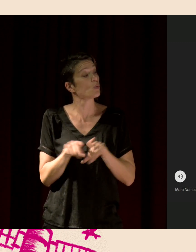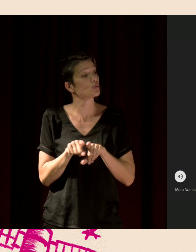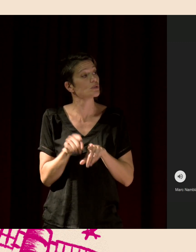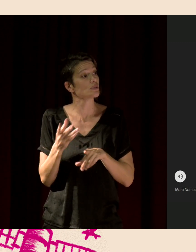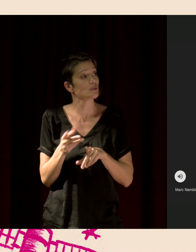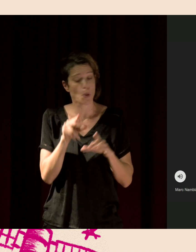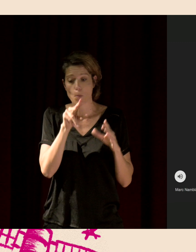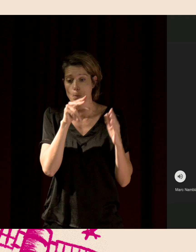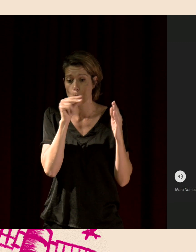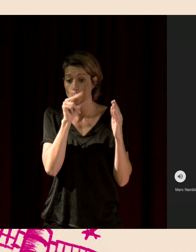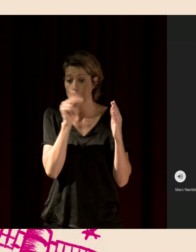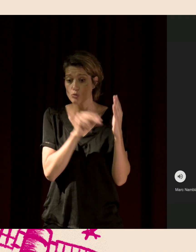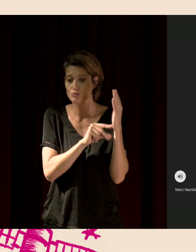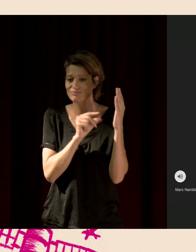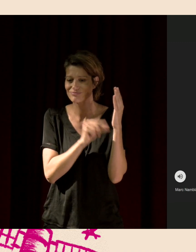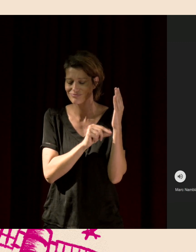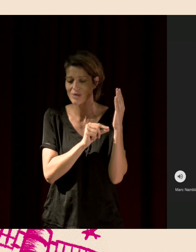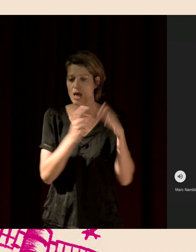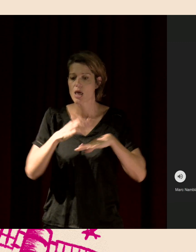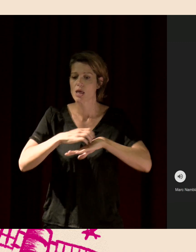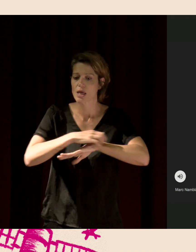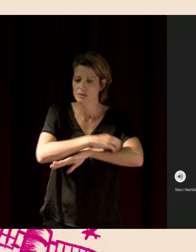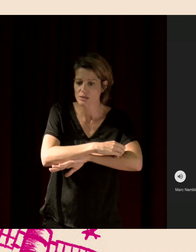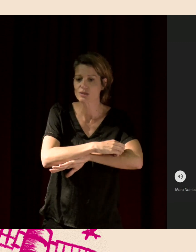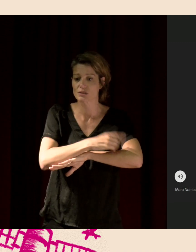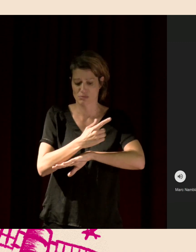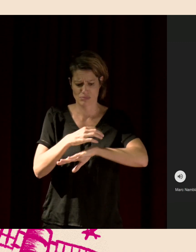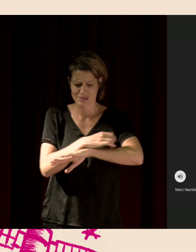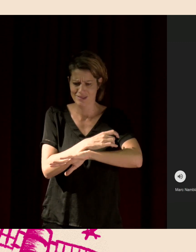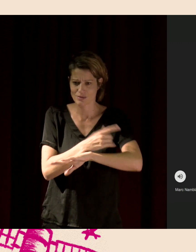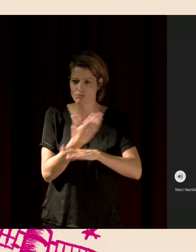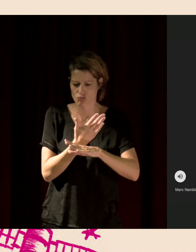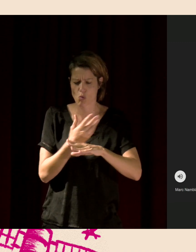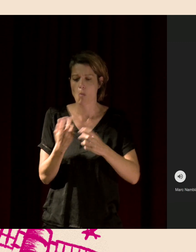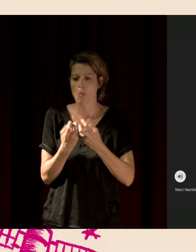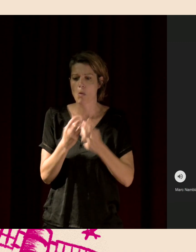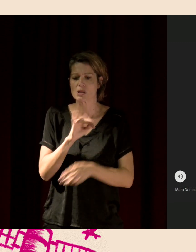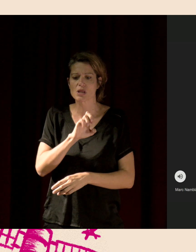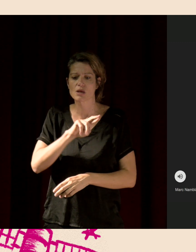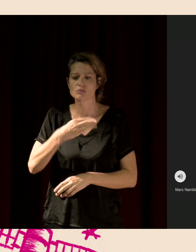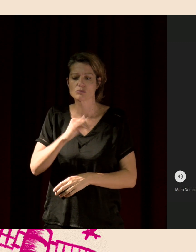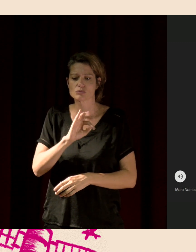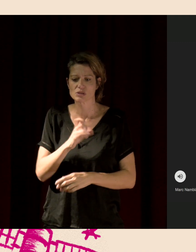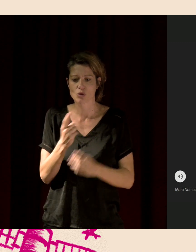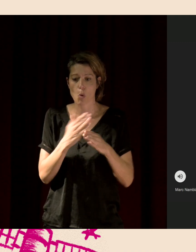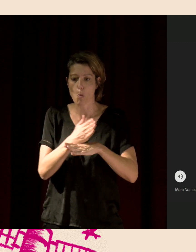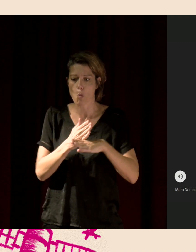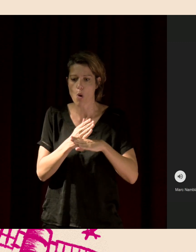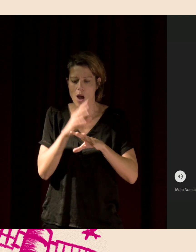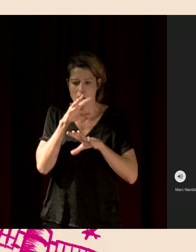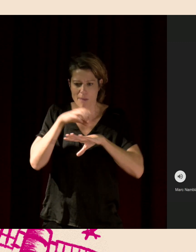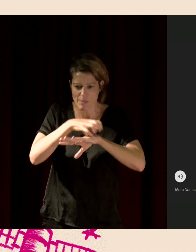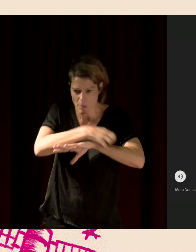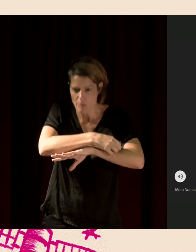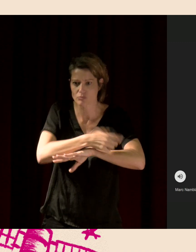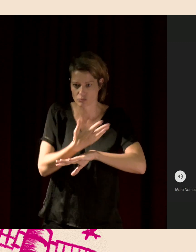Ils mangent des insectes xylophages, donc qui détruisent le bois. Et ils sont aussi un révélateur, en fait,